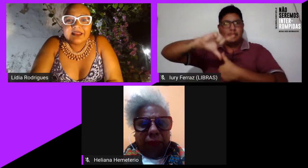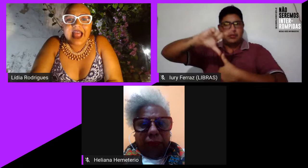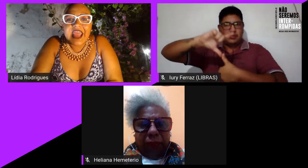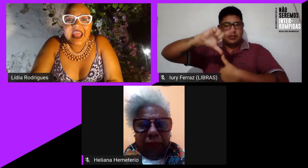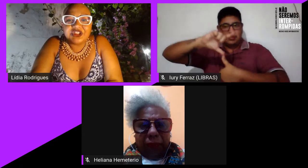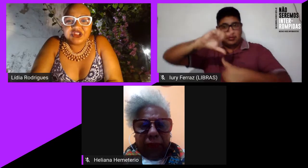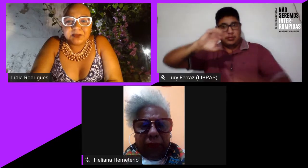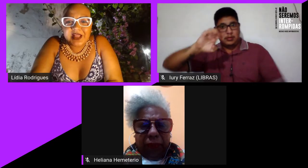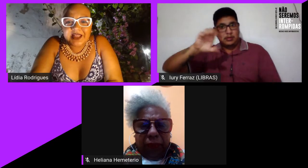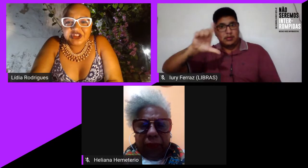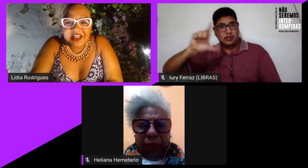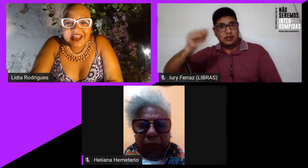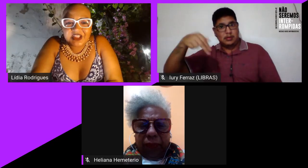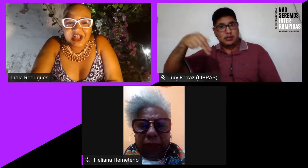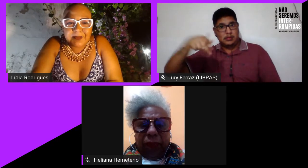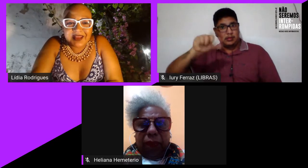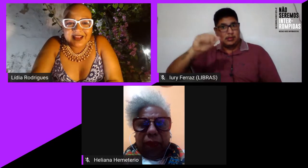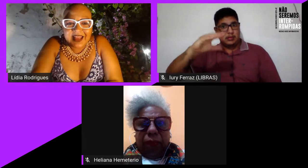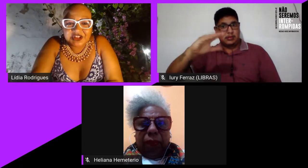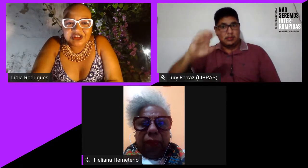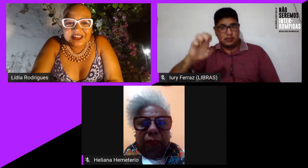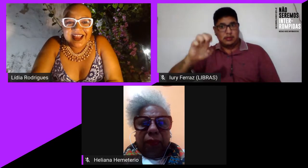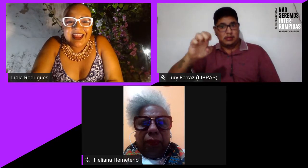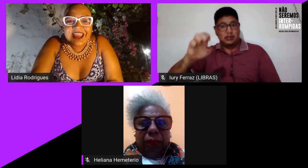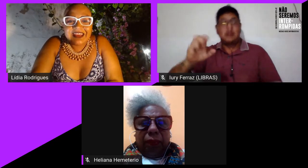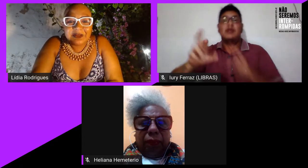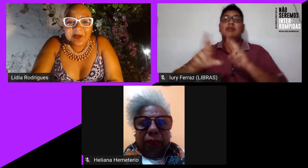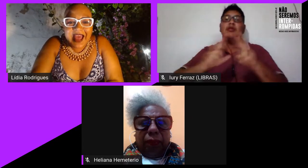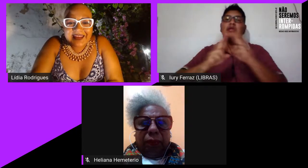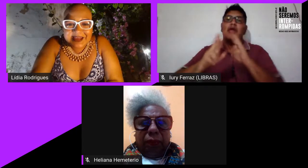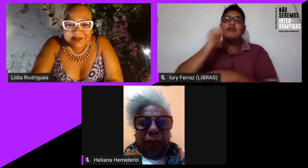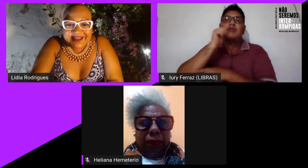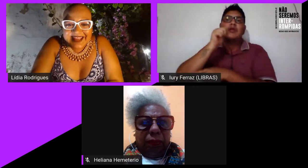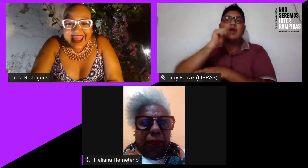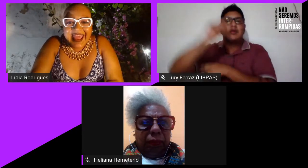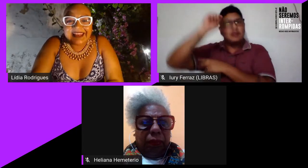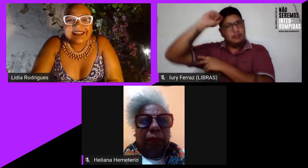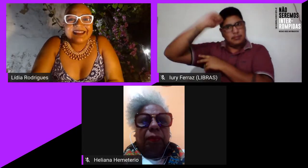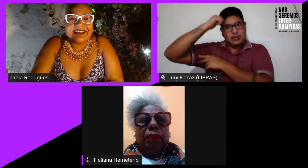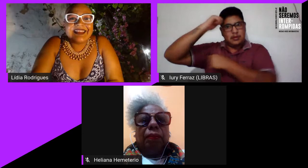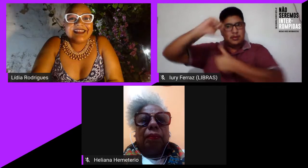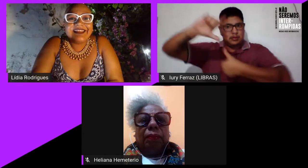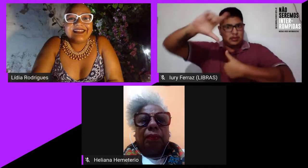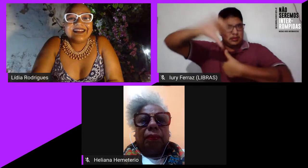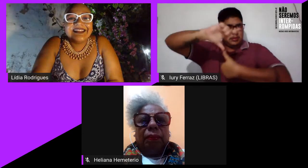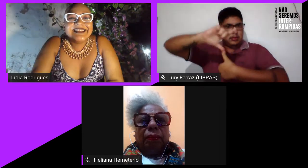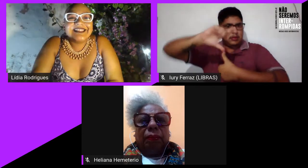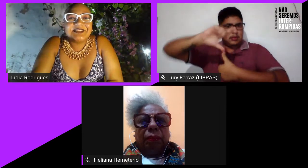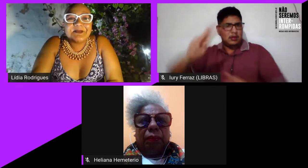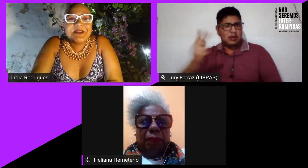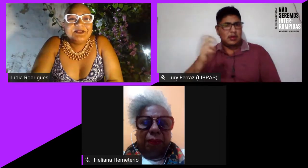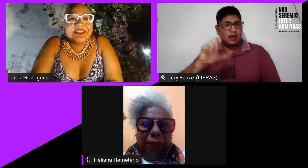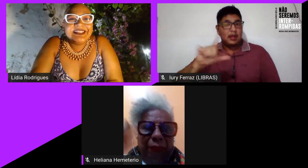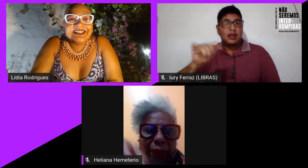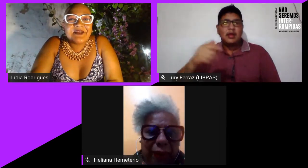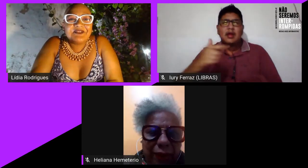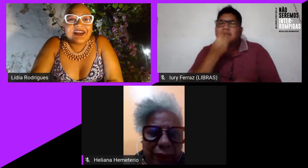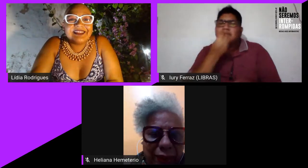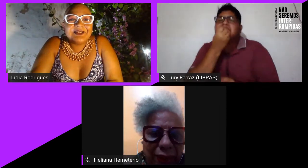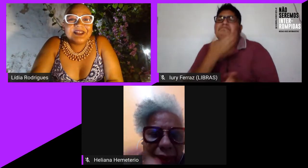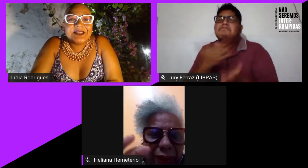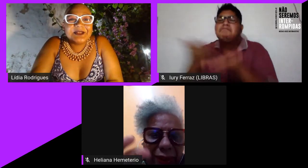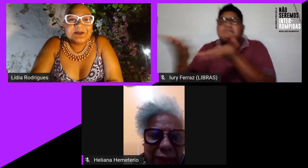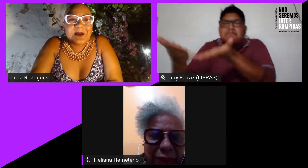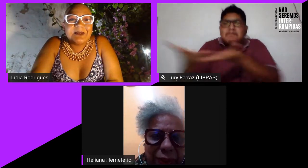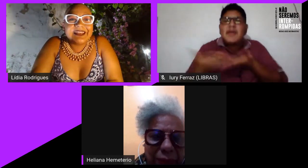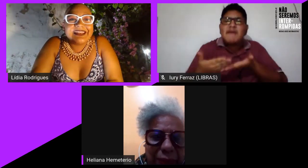da rede de mulheres negras da América Latina e do Caribe. Eliana, querida, seja bem-vinda.